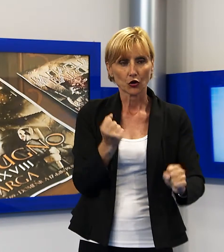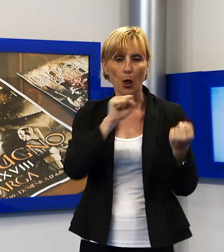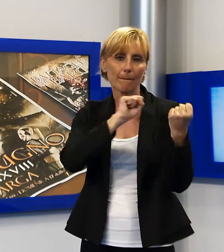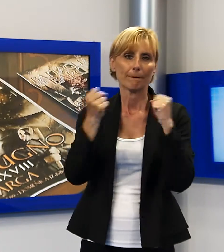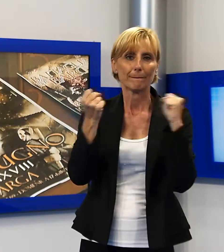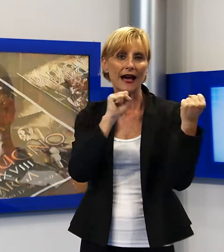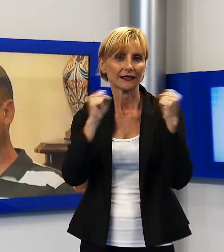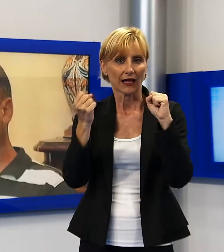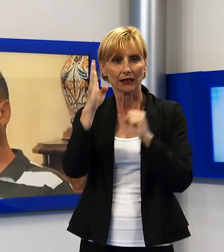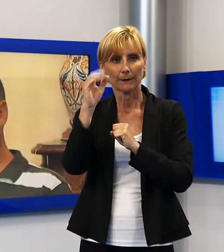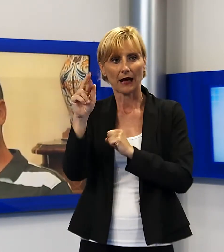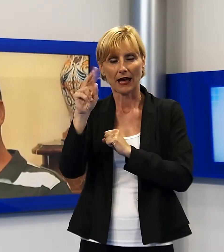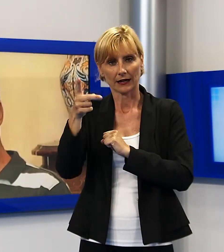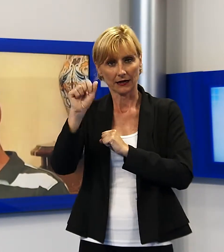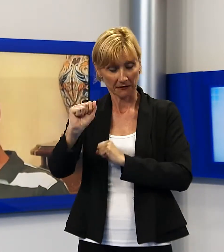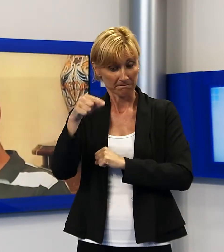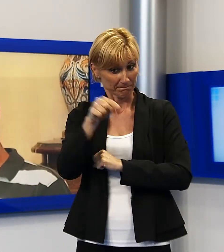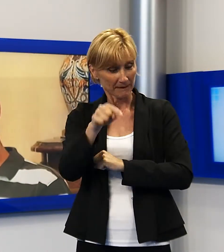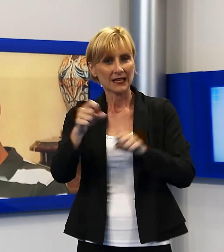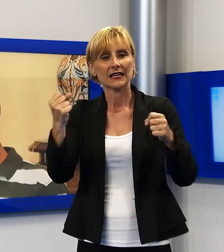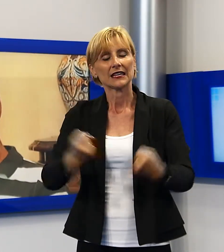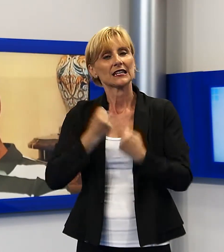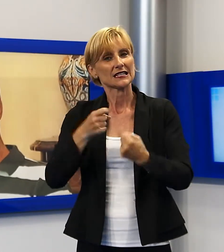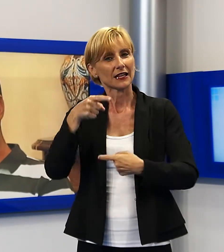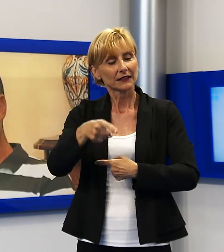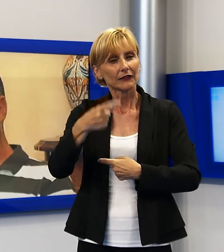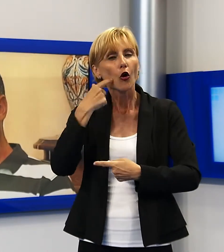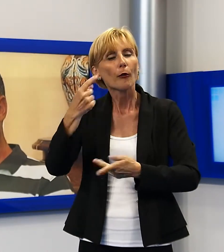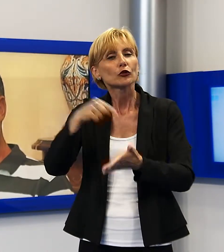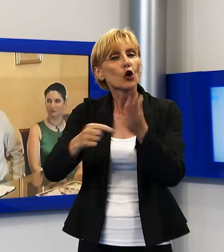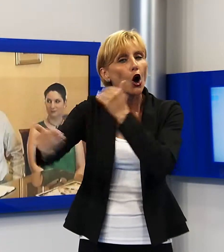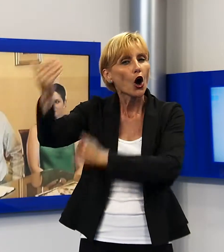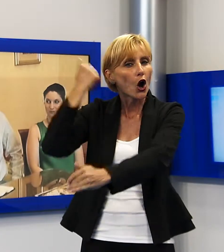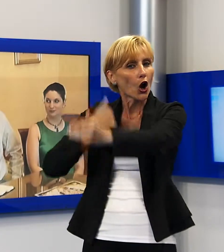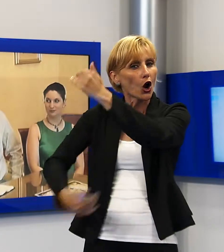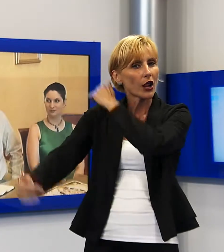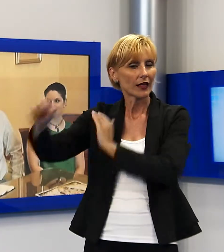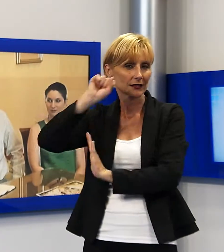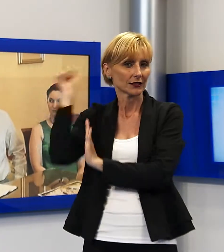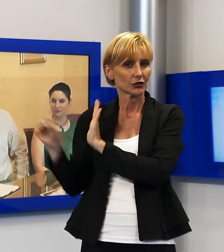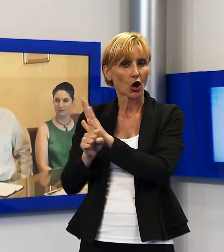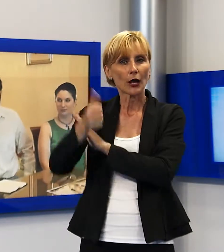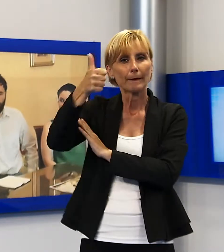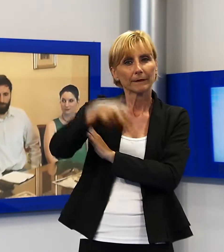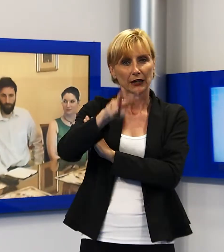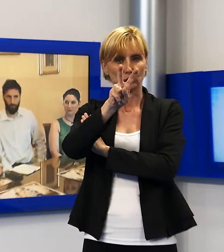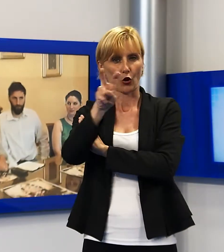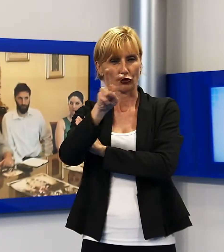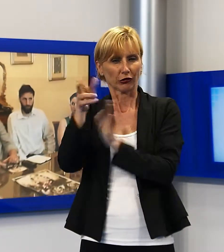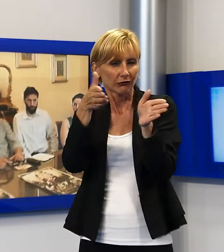di Barga. L'iniziativa farà rivivere presenti un tuffo nella storia del da lontano 1200, quando i lucchesi volevano